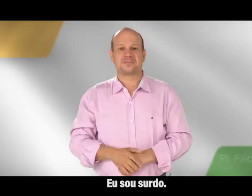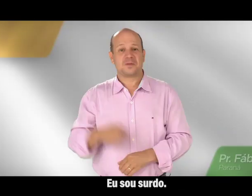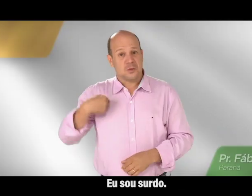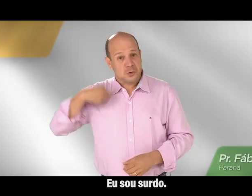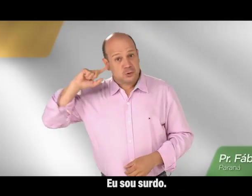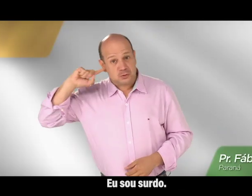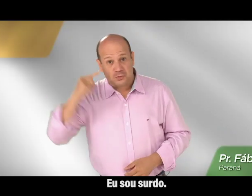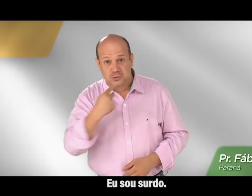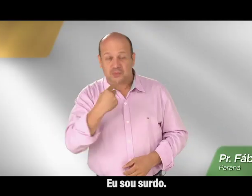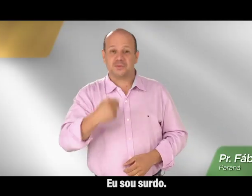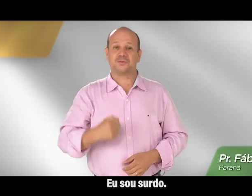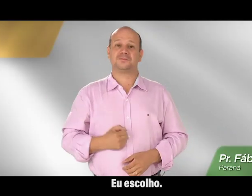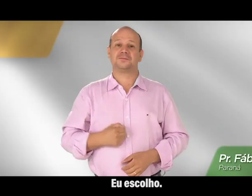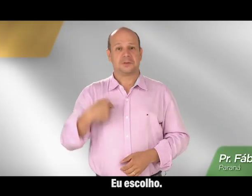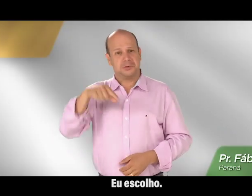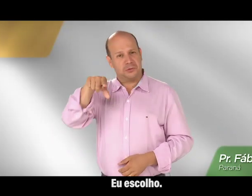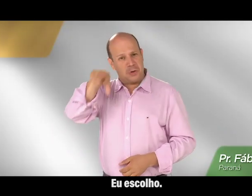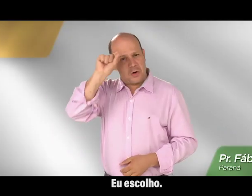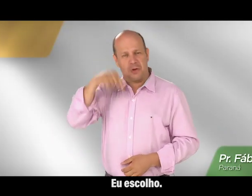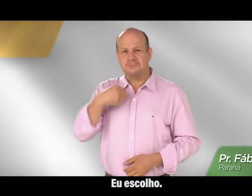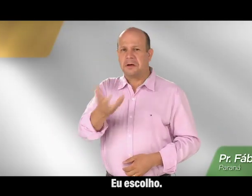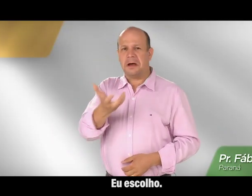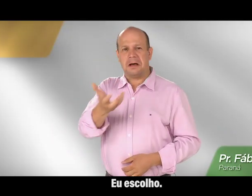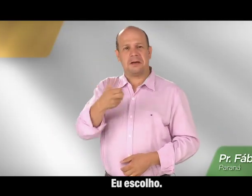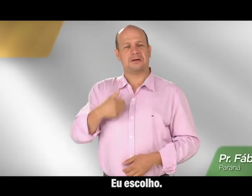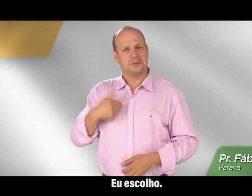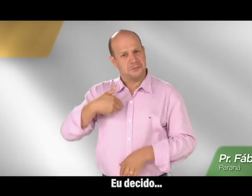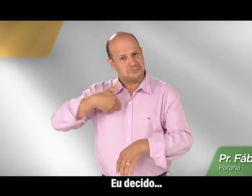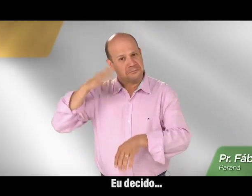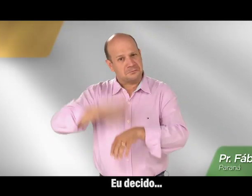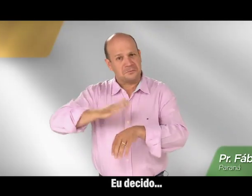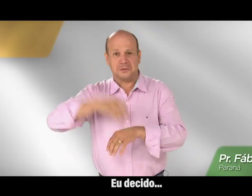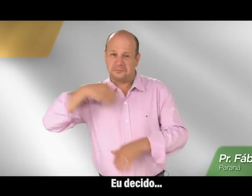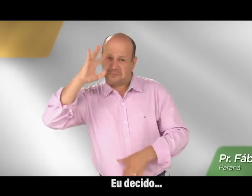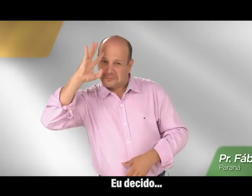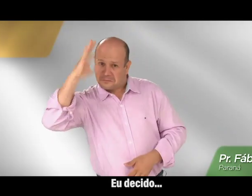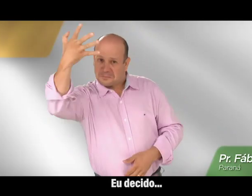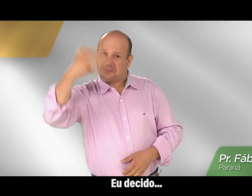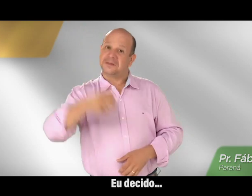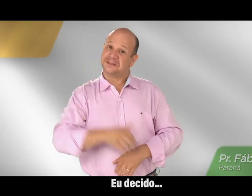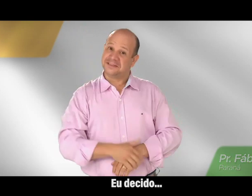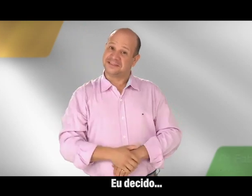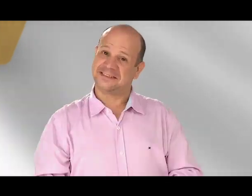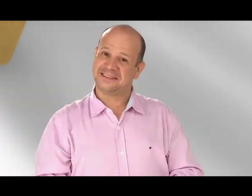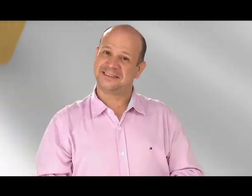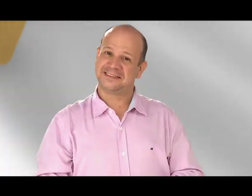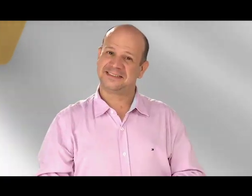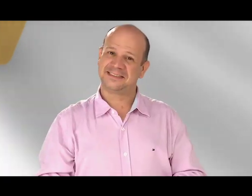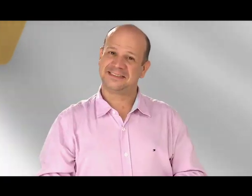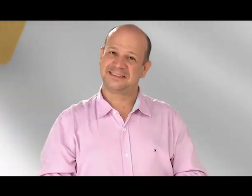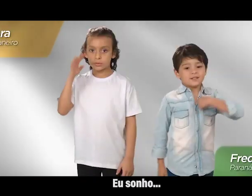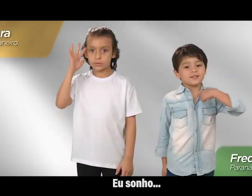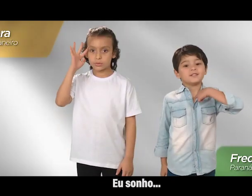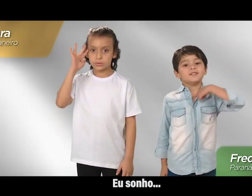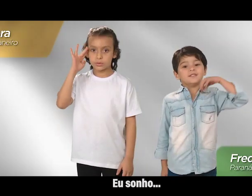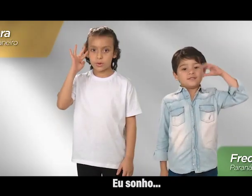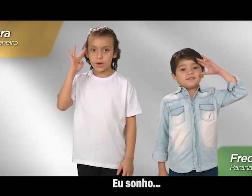Eu sou surdo, eu escolho, eu decido, eu